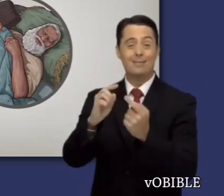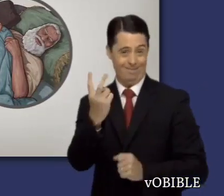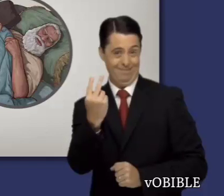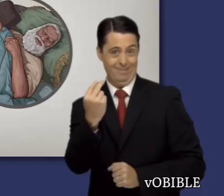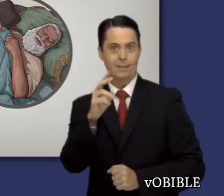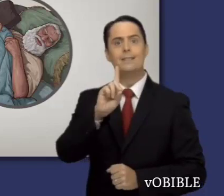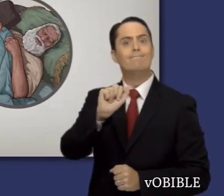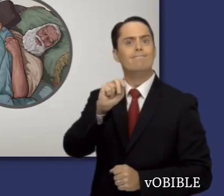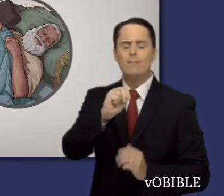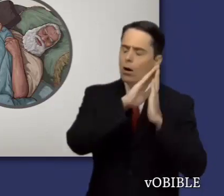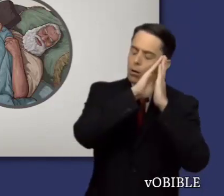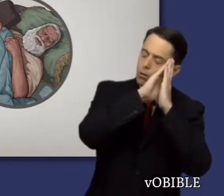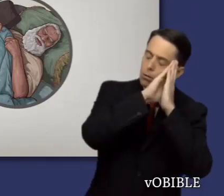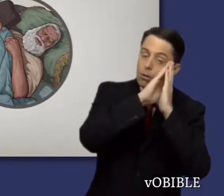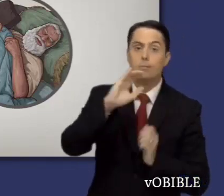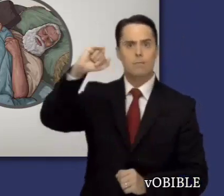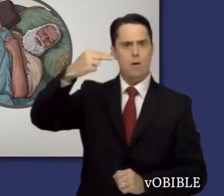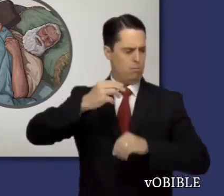visiones que recibió por inspiración.